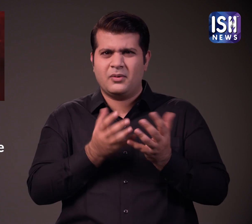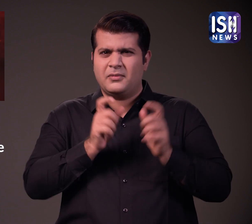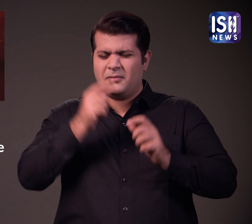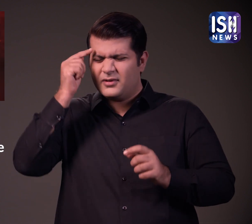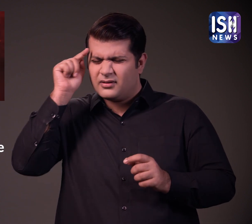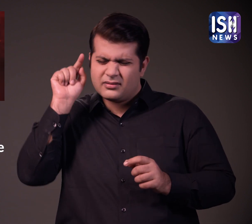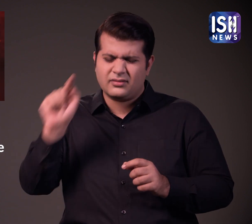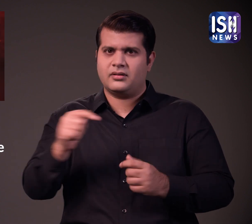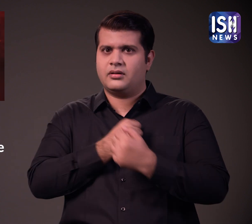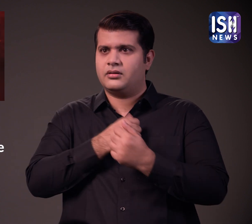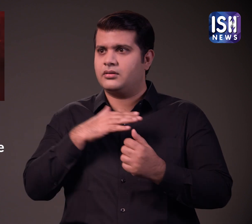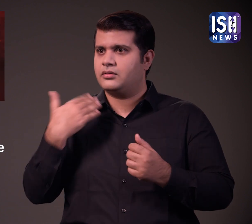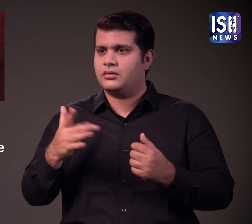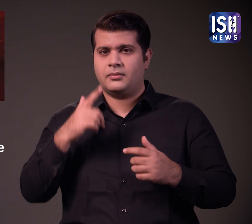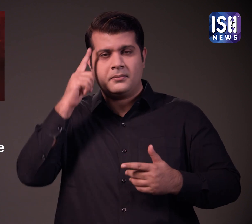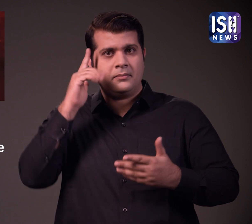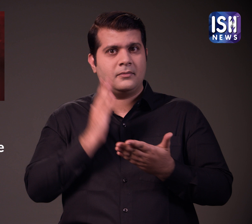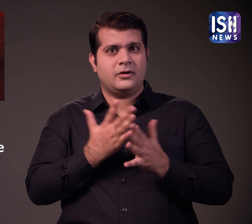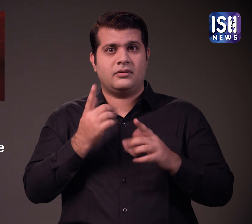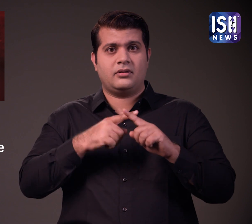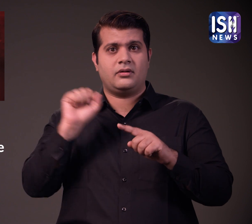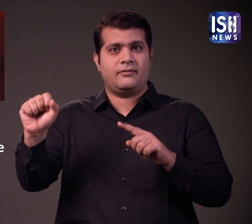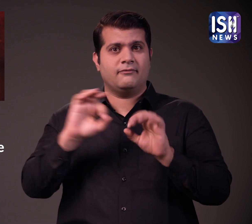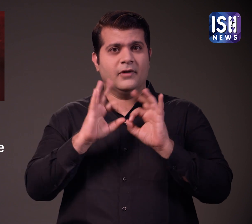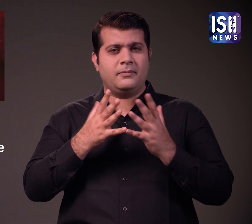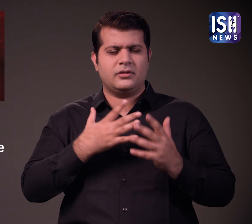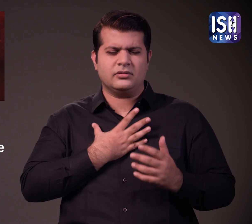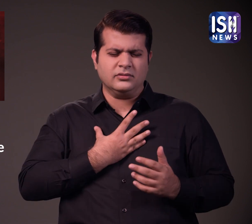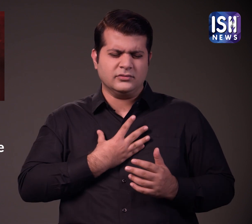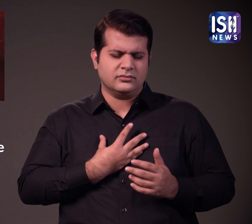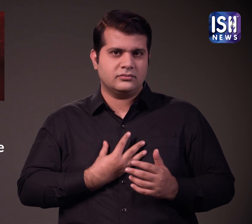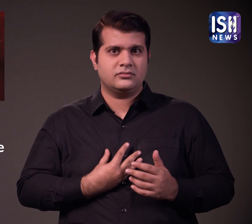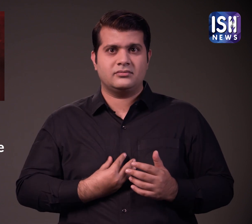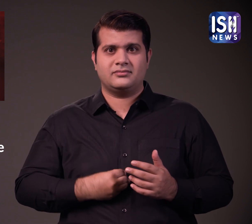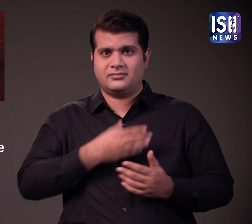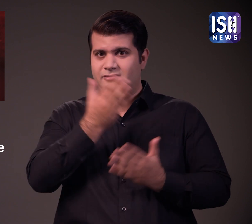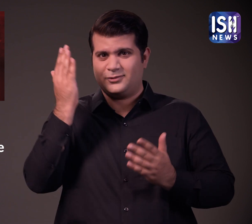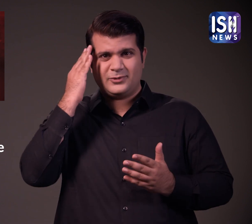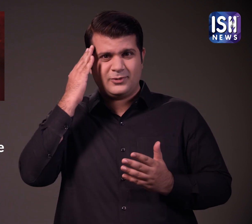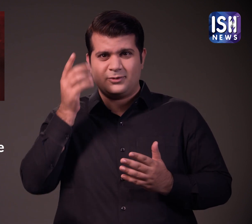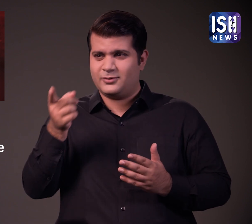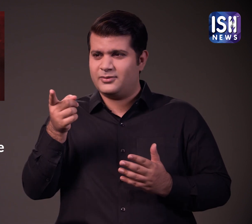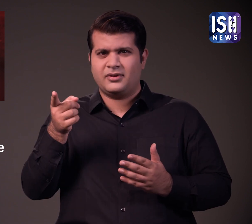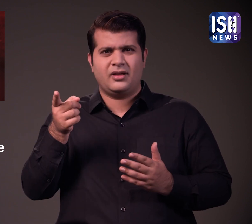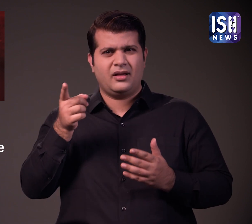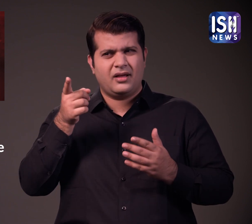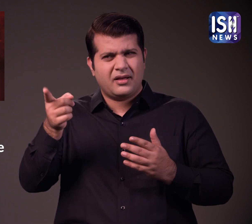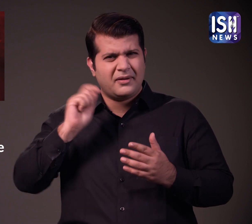में था और दुनिया भर में उनके प्रशन्चकों को विश्वास नहीं हो रहा था कि वे मर चुके हैं साथ ही उनका परिवार भी हैरान था अब सबी इससे वाकिफ है